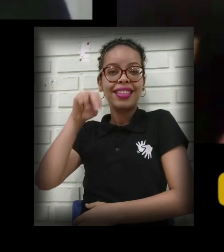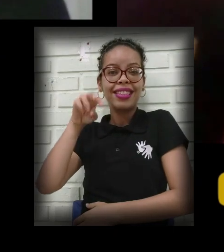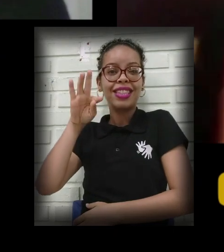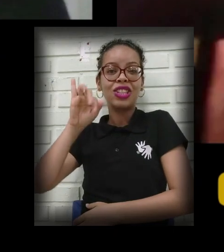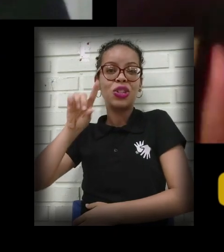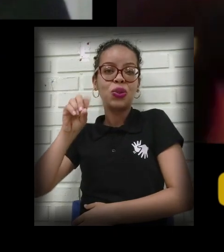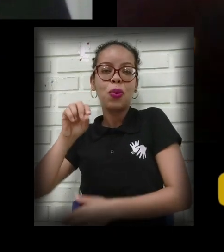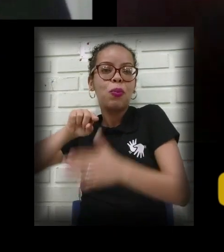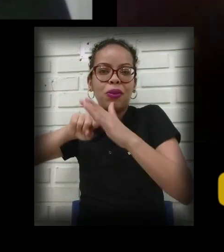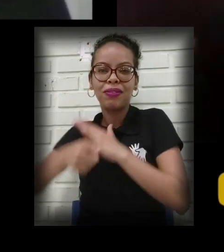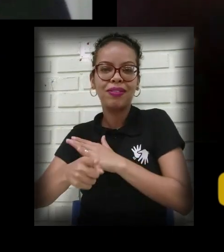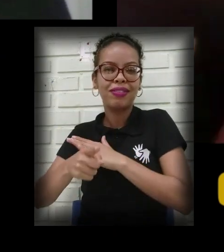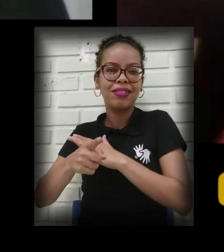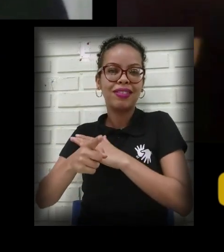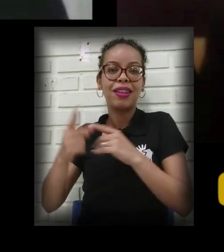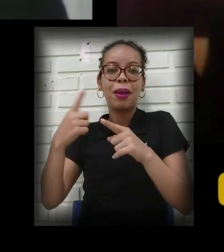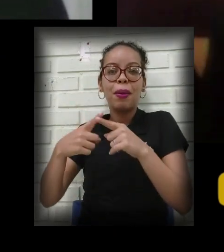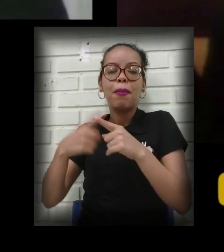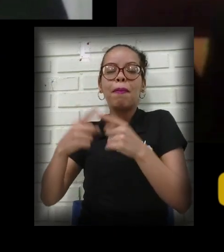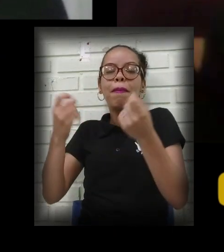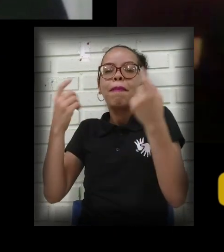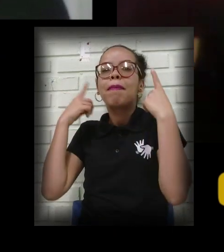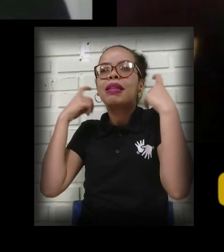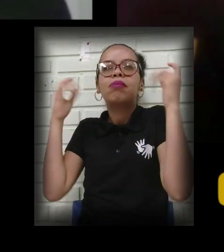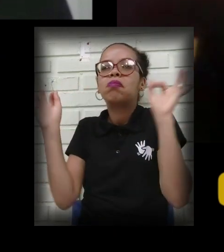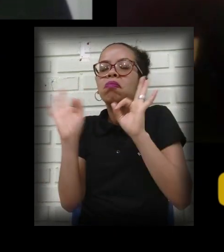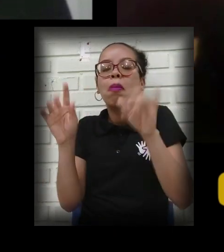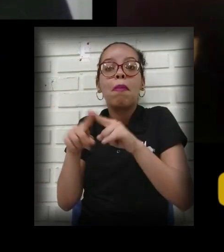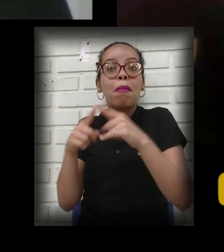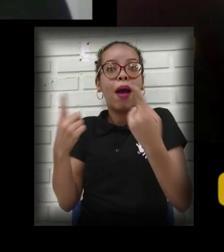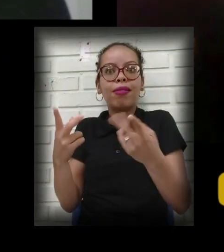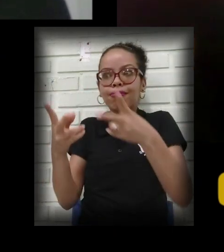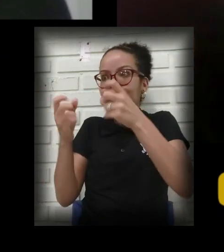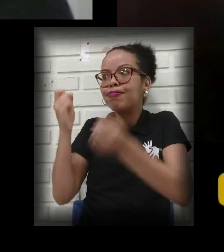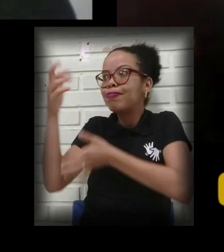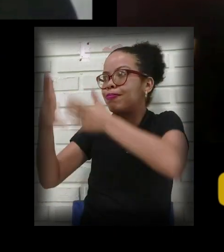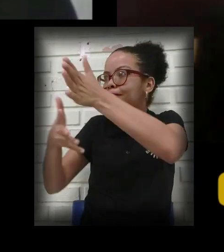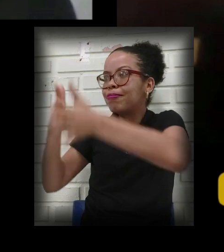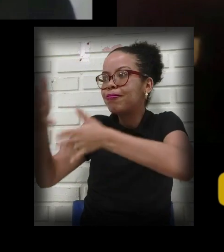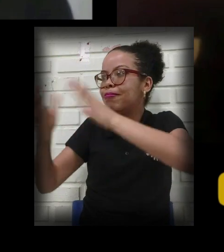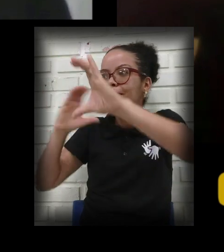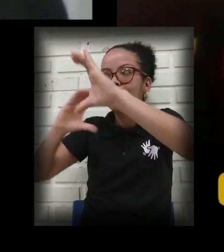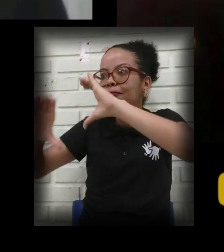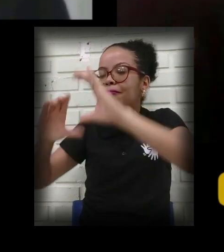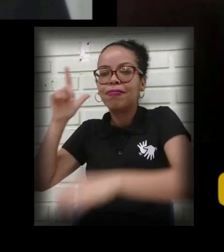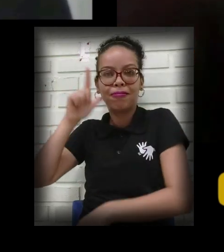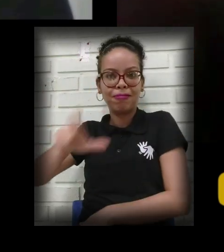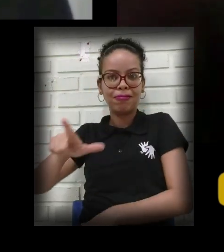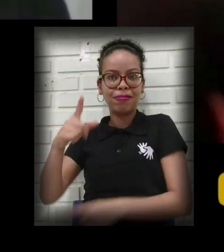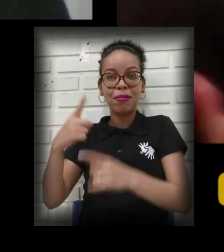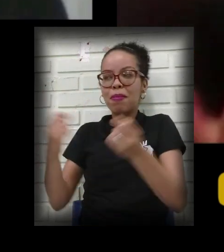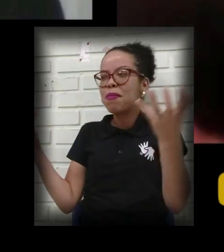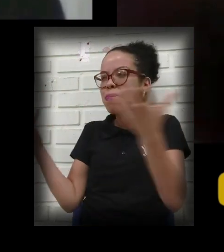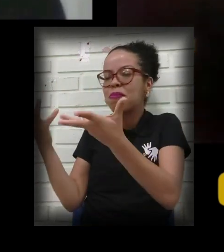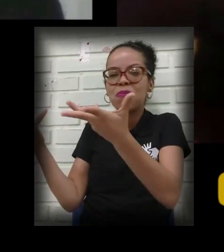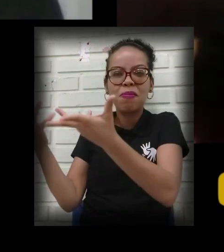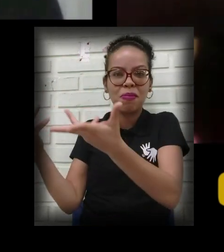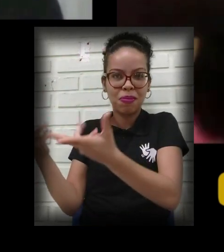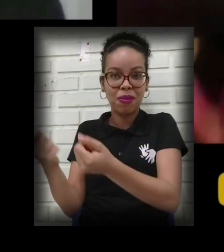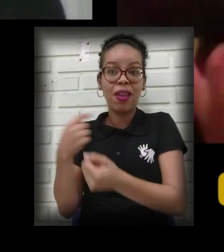profundo, e a gente precisa alcançá-los, nessa magnitude, nessa intensidade. Queria que você desse um